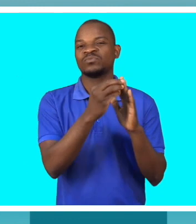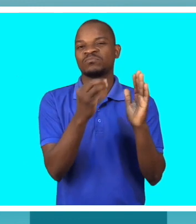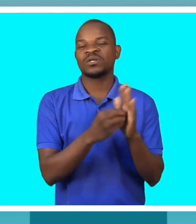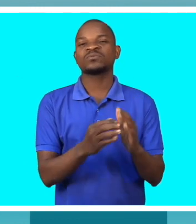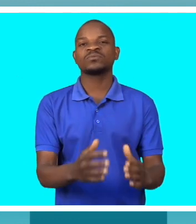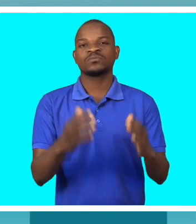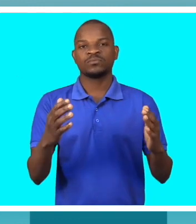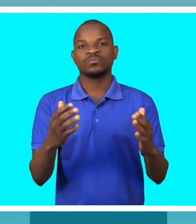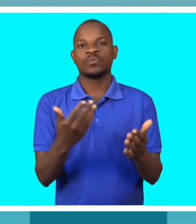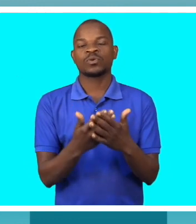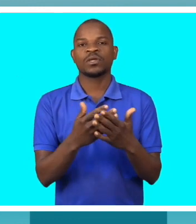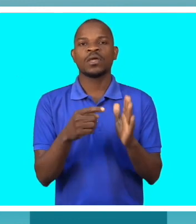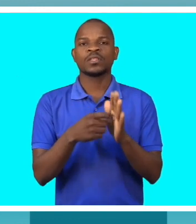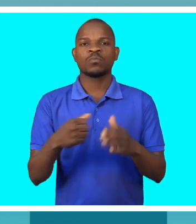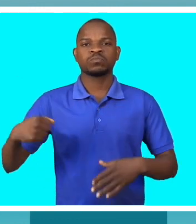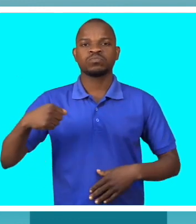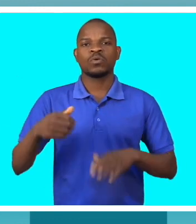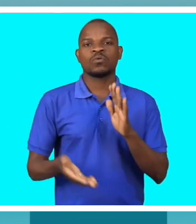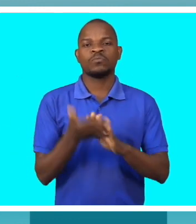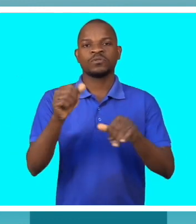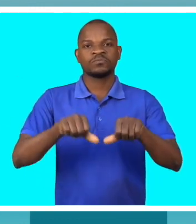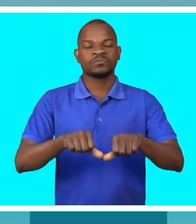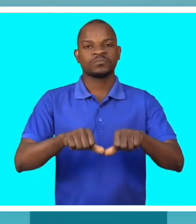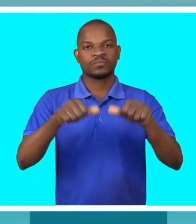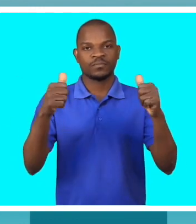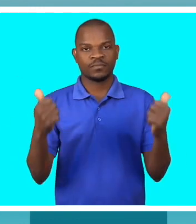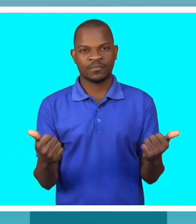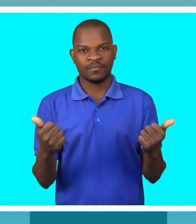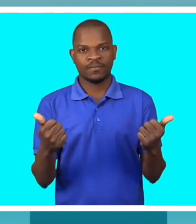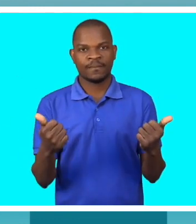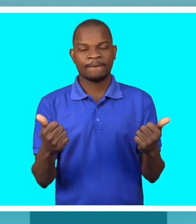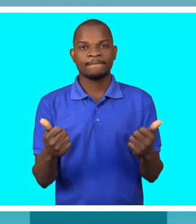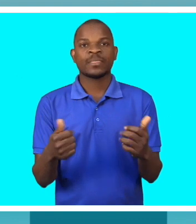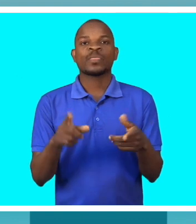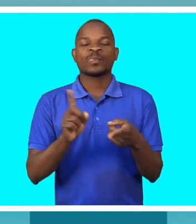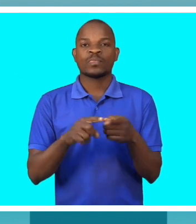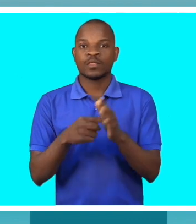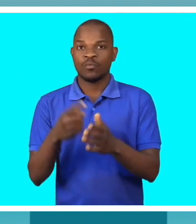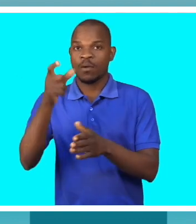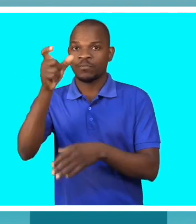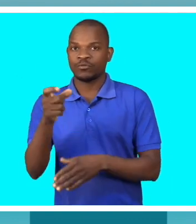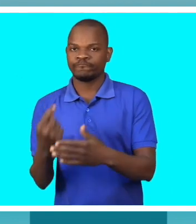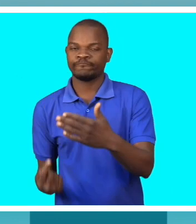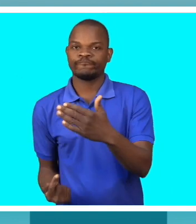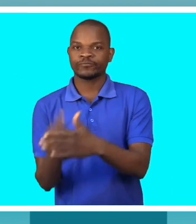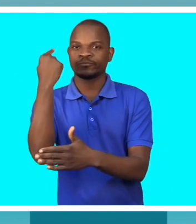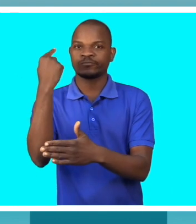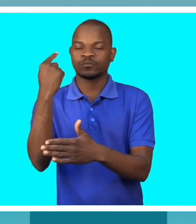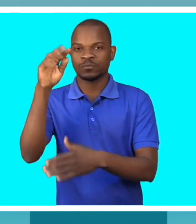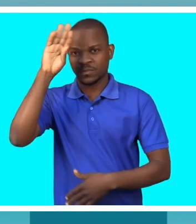separam-se por essa questão da sexualidade. Quando um dos cônjuges sofre uma lesão medular, acaba mesmo